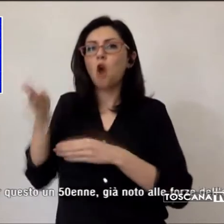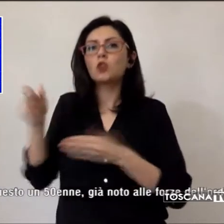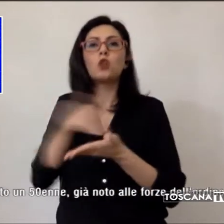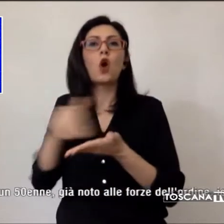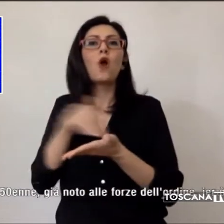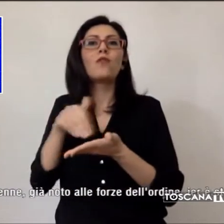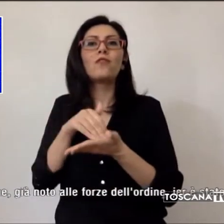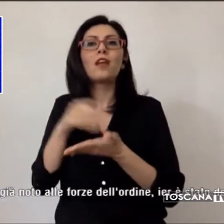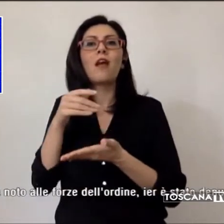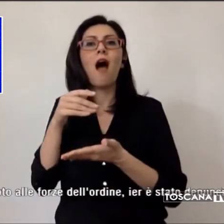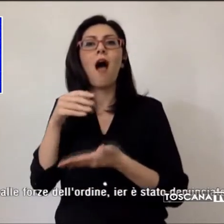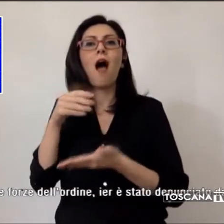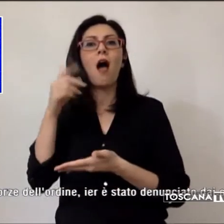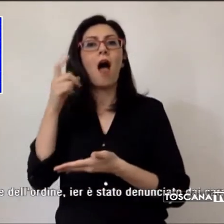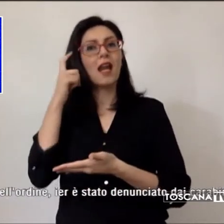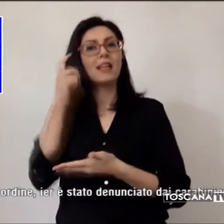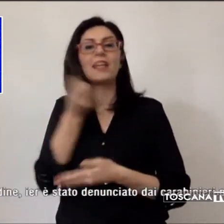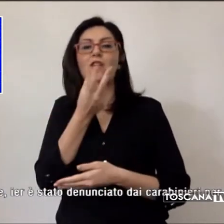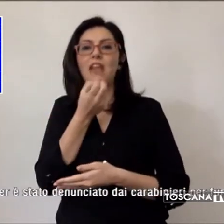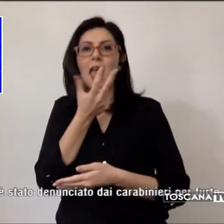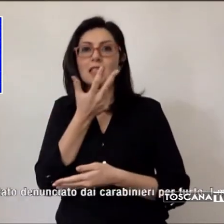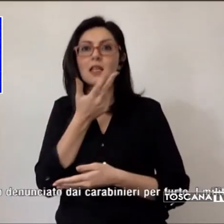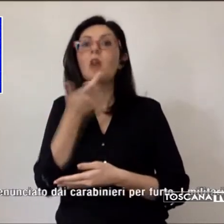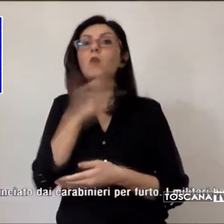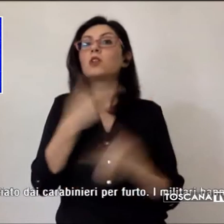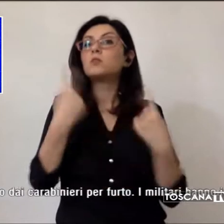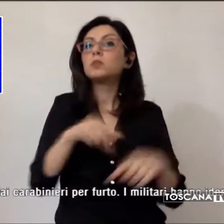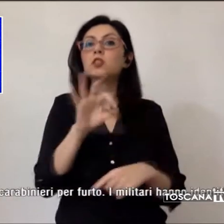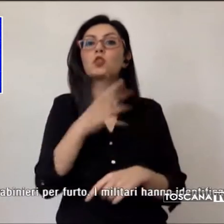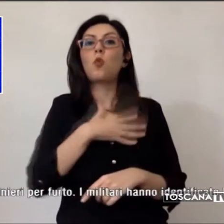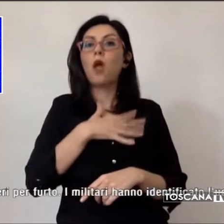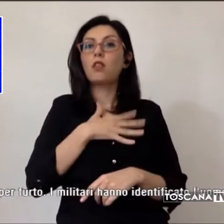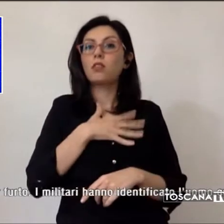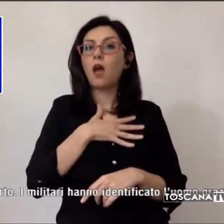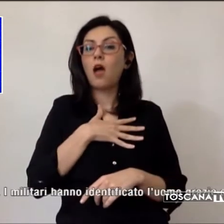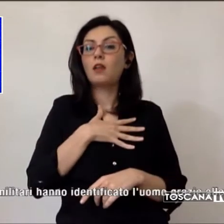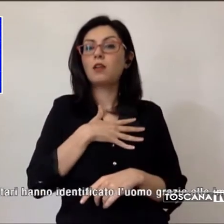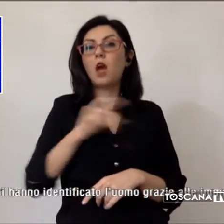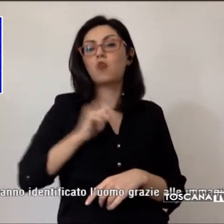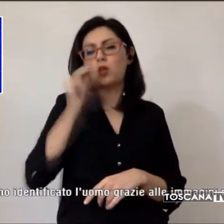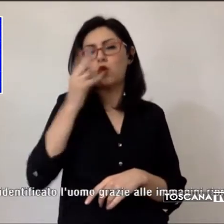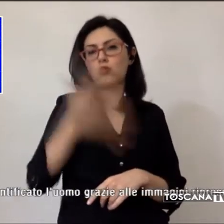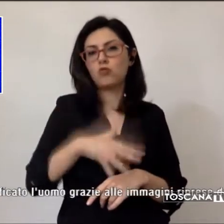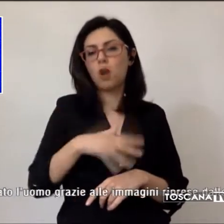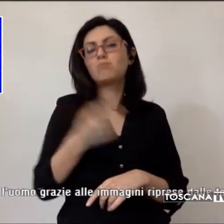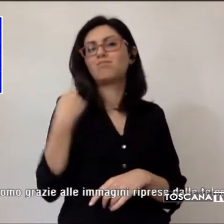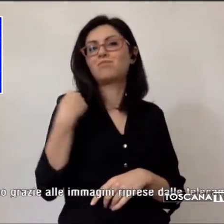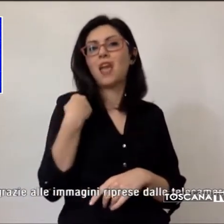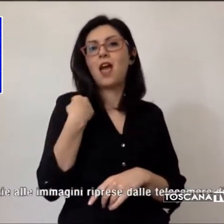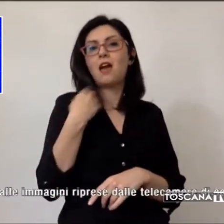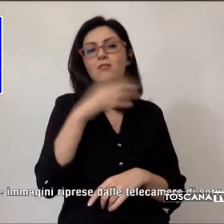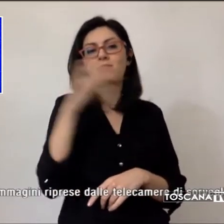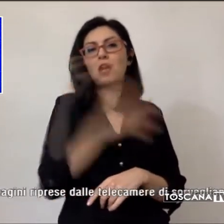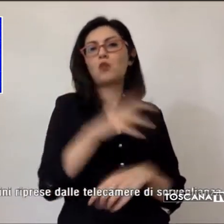Firenze. Per questo un cinquantenne già noto alle forze dell'ordine ieri è stato denunciato dai carabinieri per